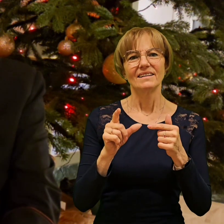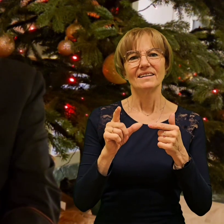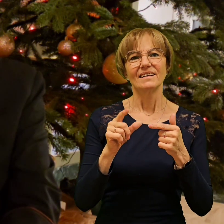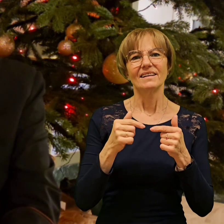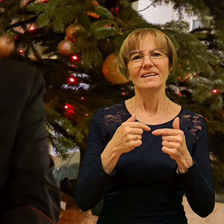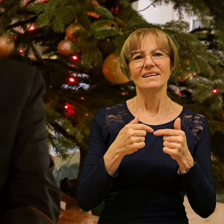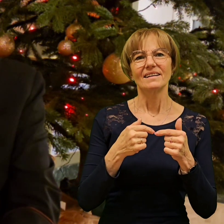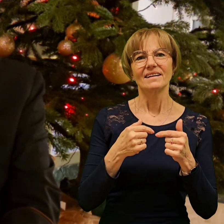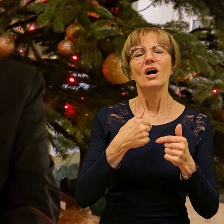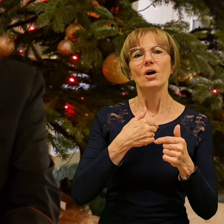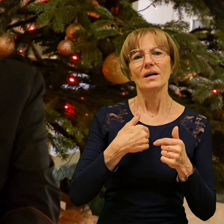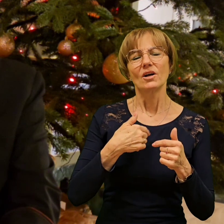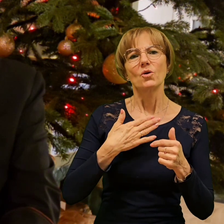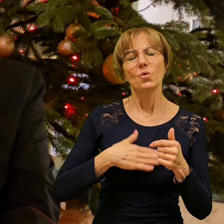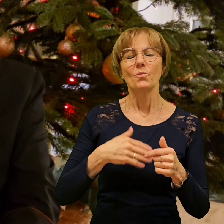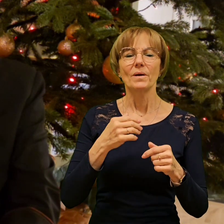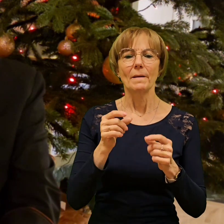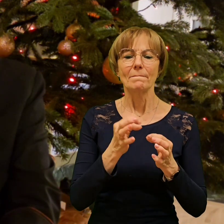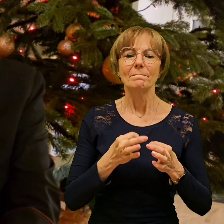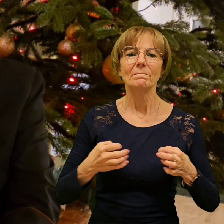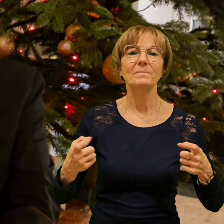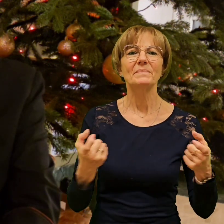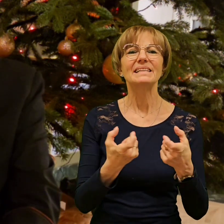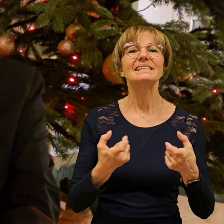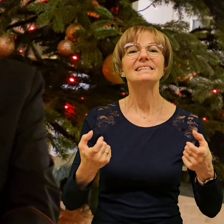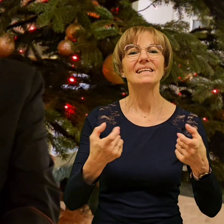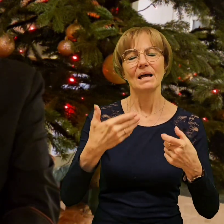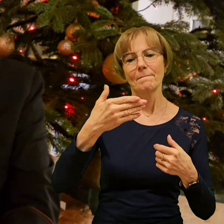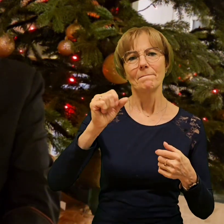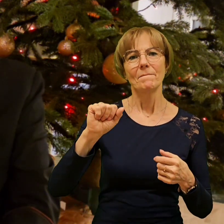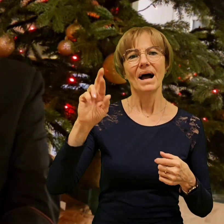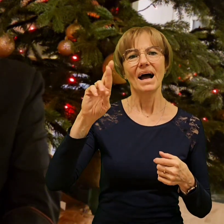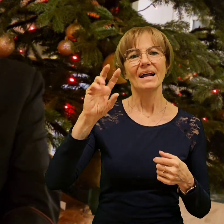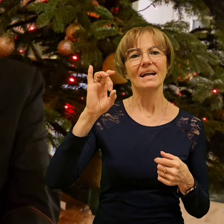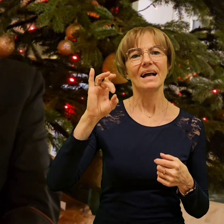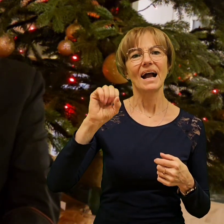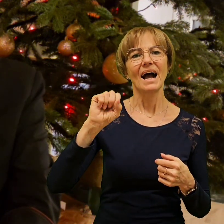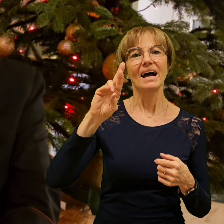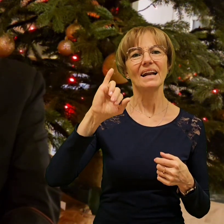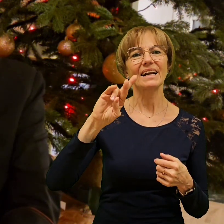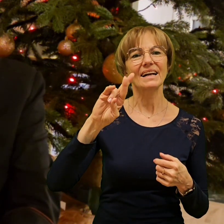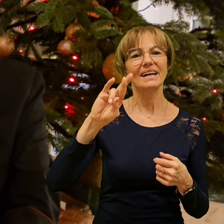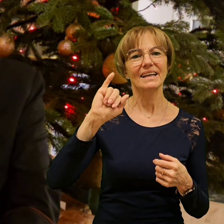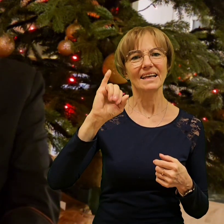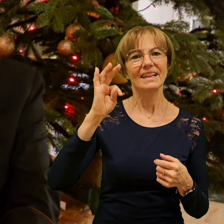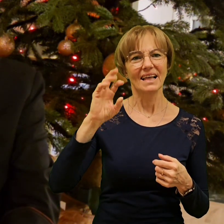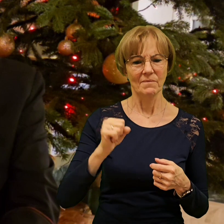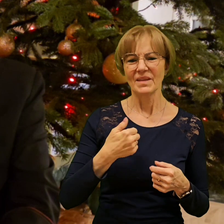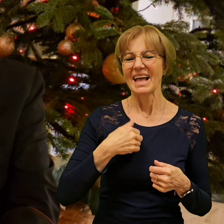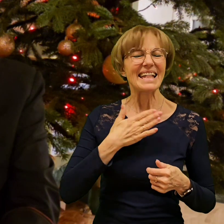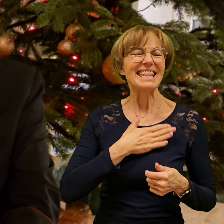przygotowane. Nie lubię pizzy, która jest grubna, wyrośnięta, no